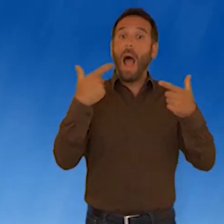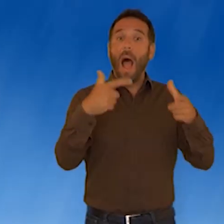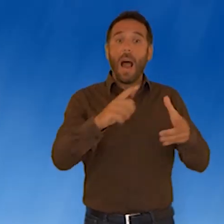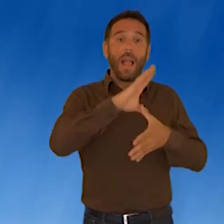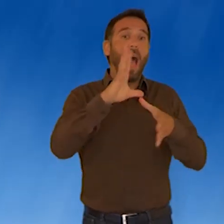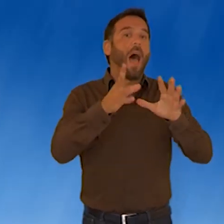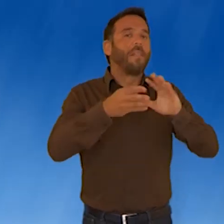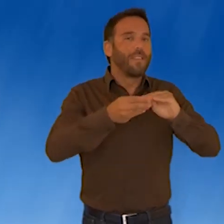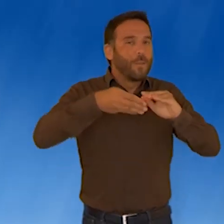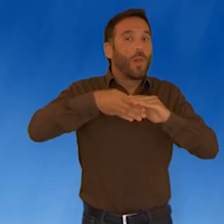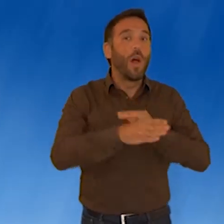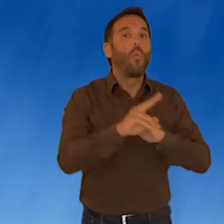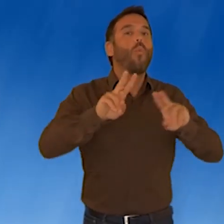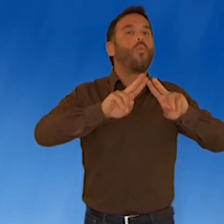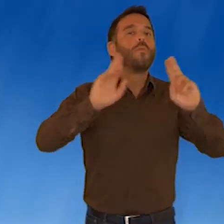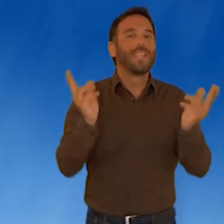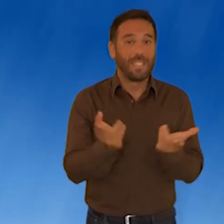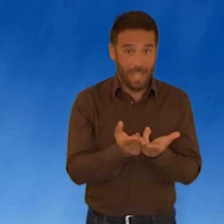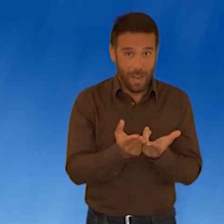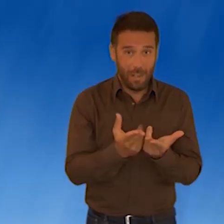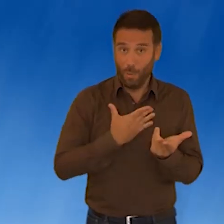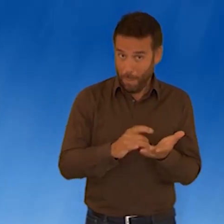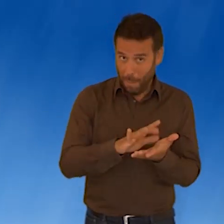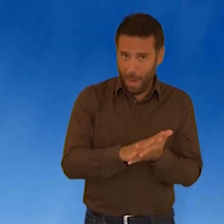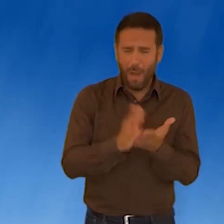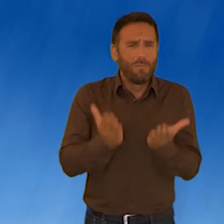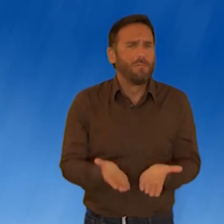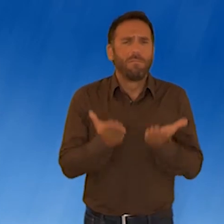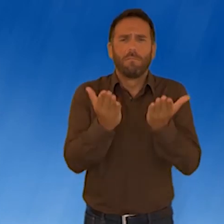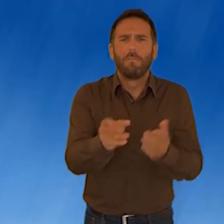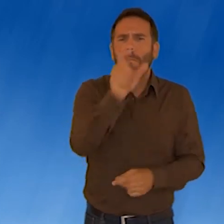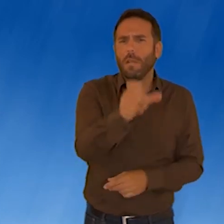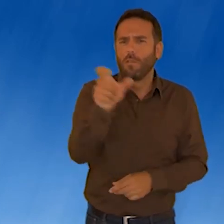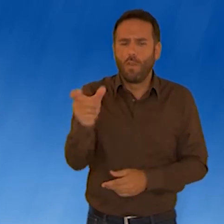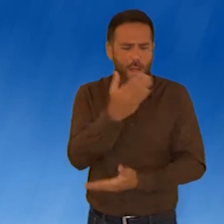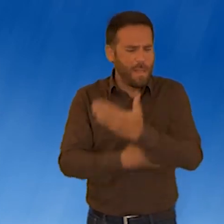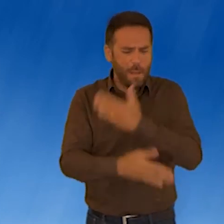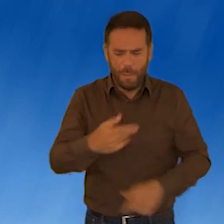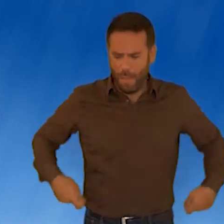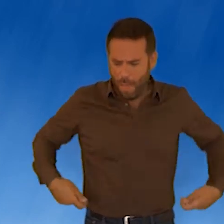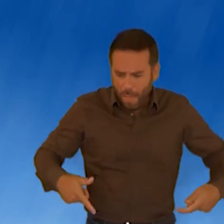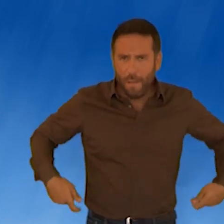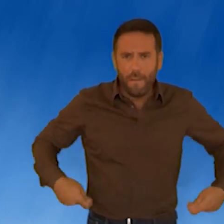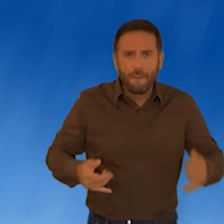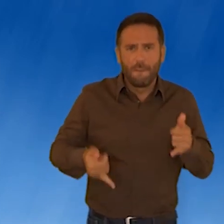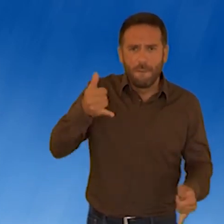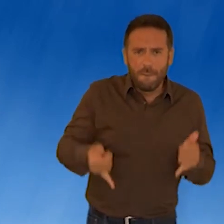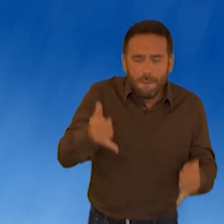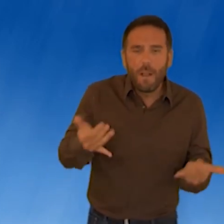El área de accesibilidad universal pone a disposición de las personas con movilidad reducida un servicio de apoyo y acompañamiento al mar.